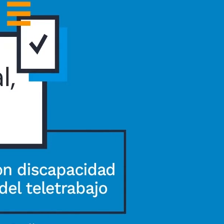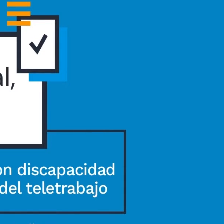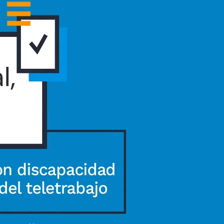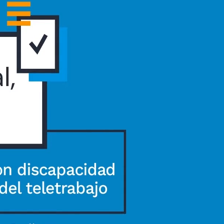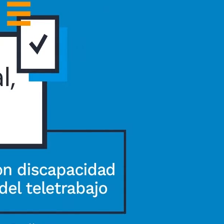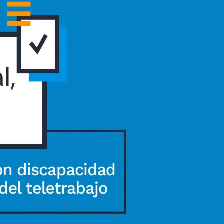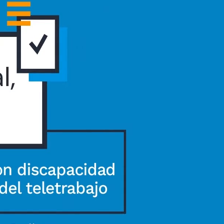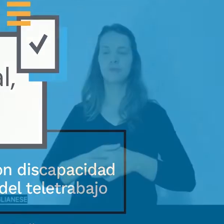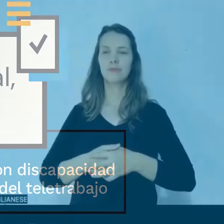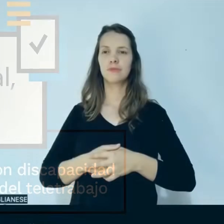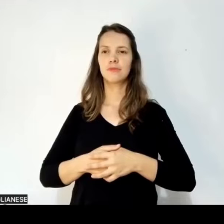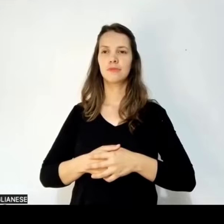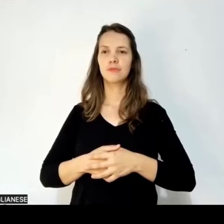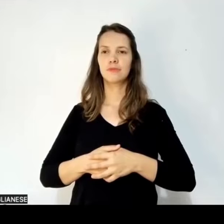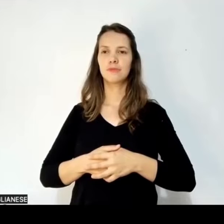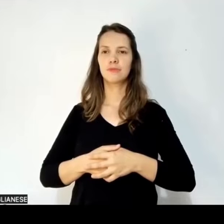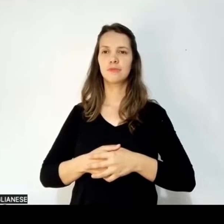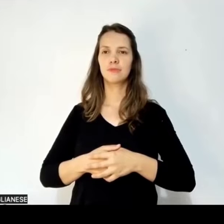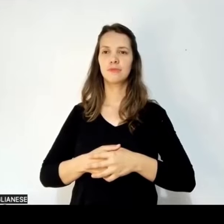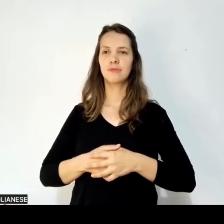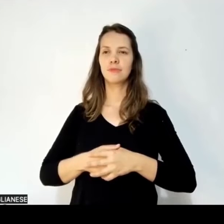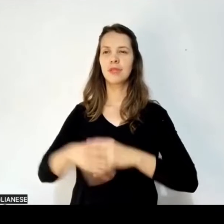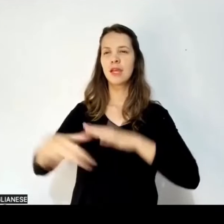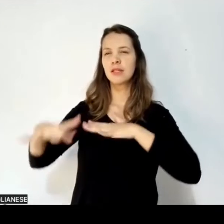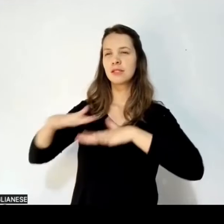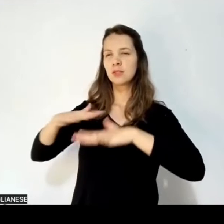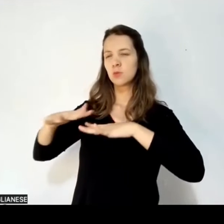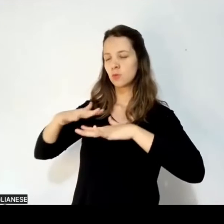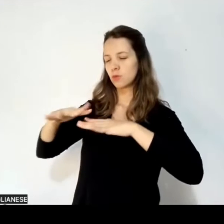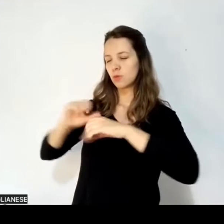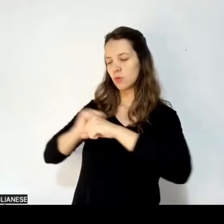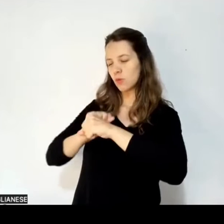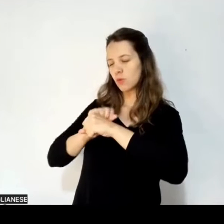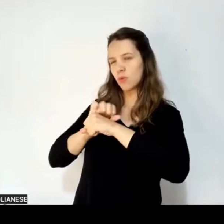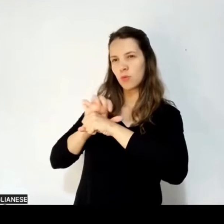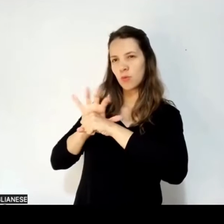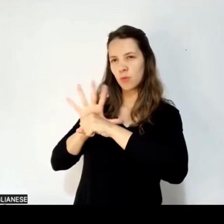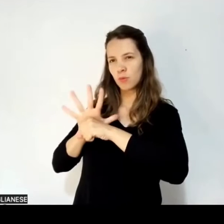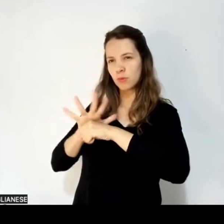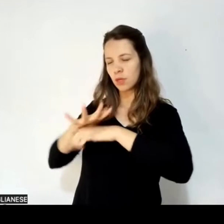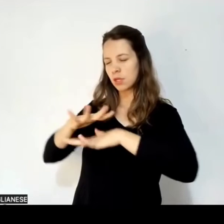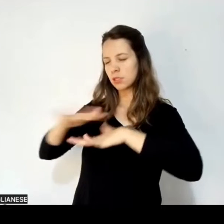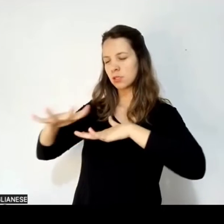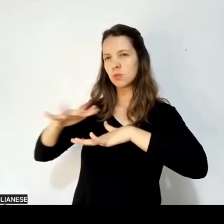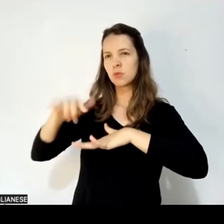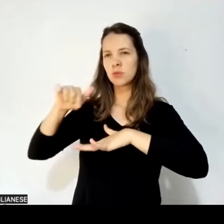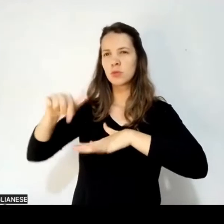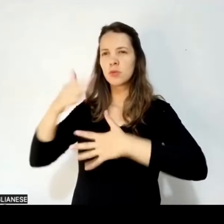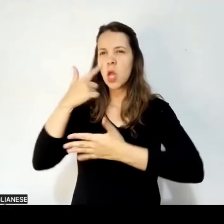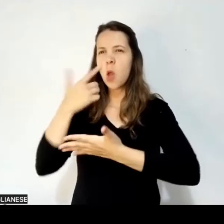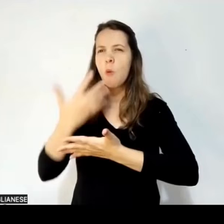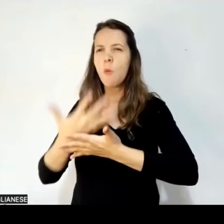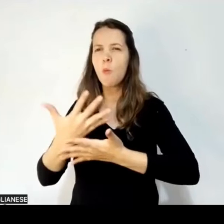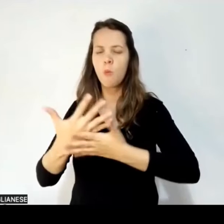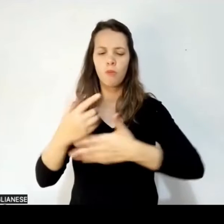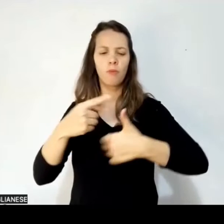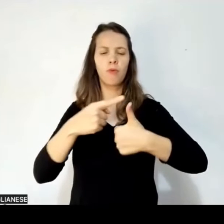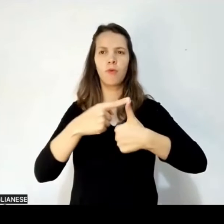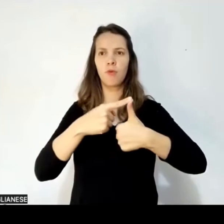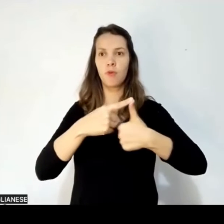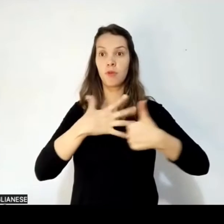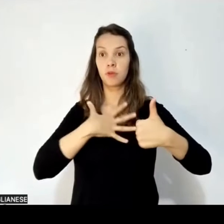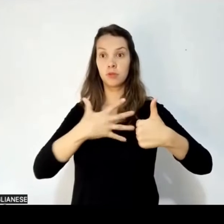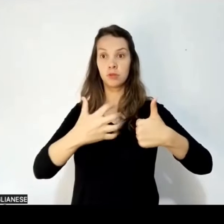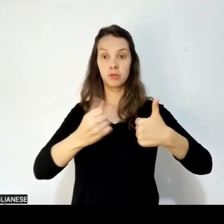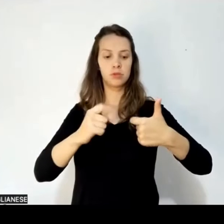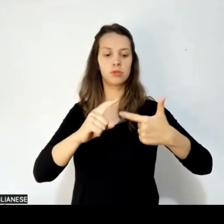Orellano. La pandemia de COVID-19 implicó una crisis en muchos sentidos, no solo en términos